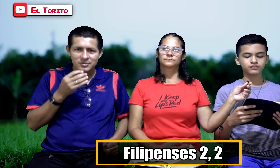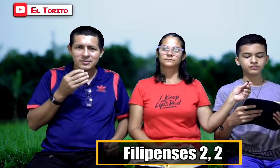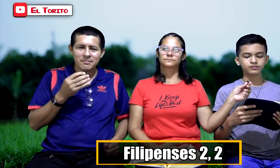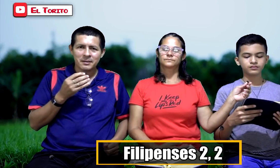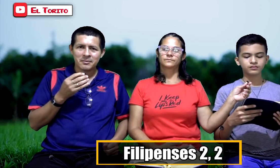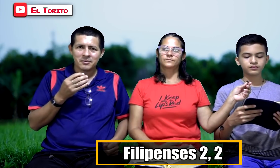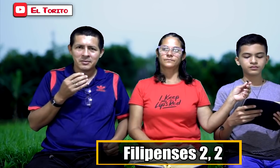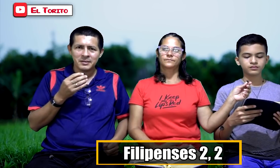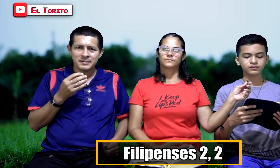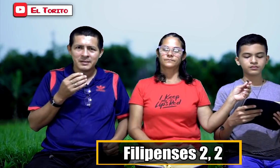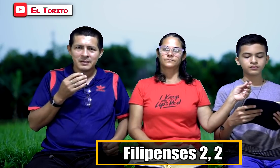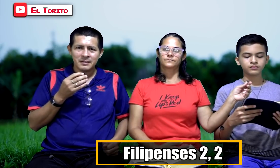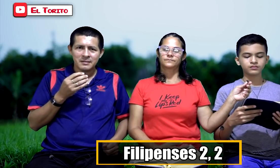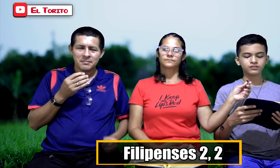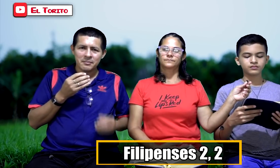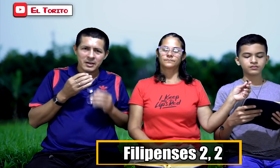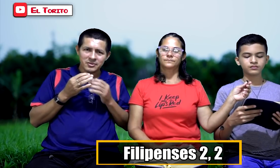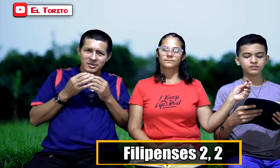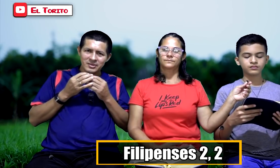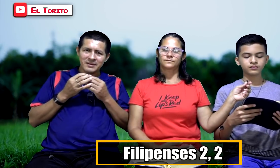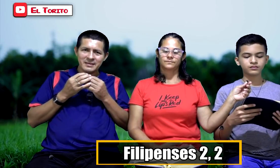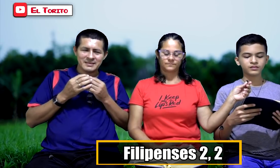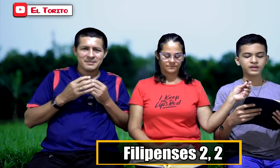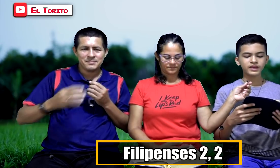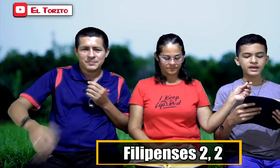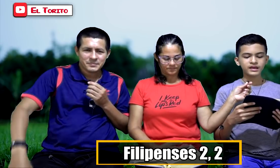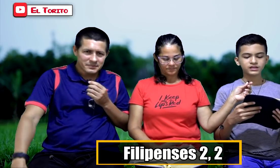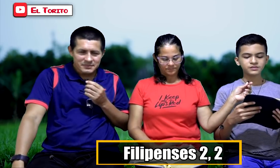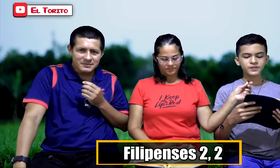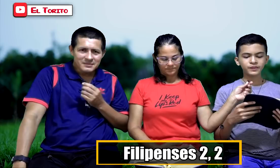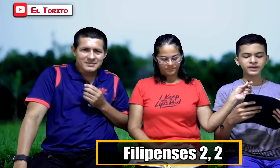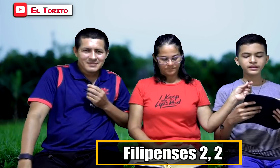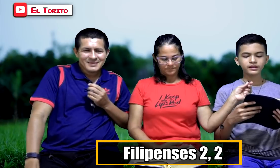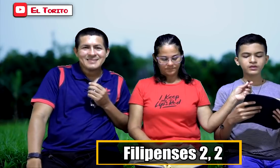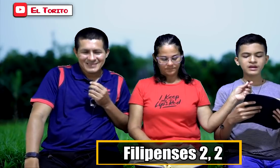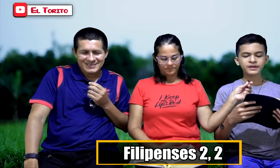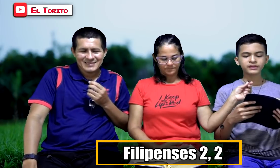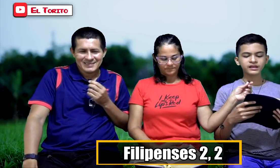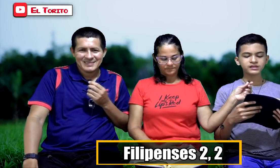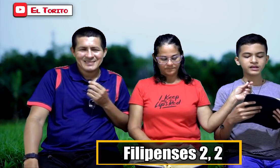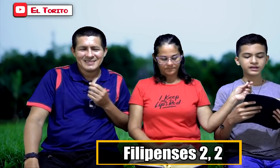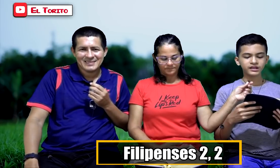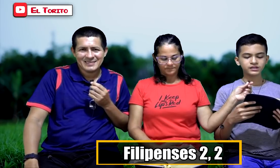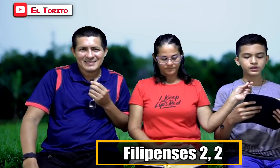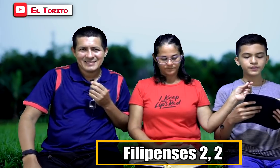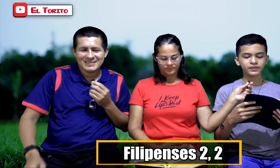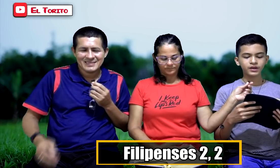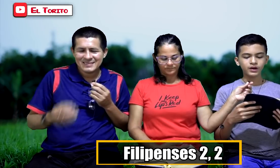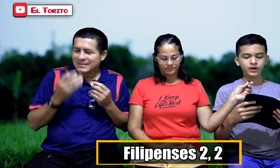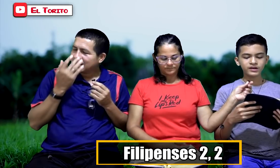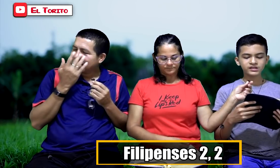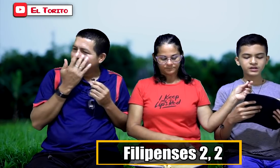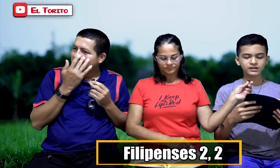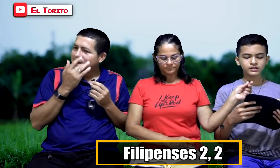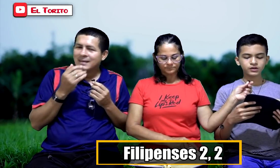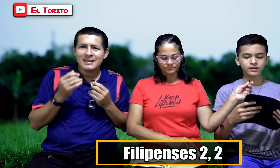eso San Pablo lo dice. Vamos, Antonio, otra vez. Si me permiten una advertencia en Cristo, una exhortación